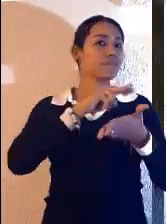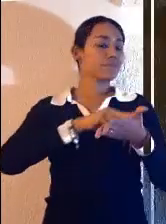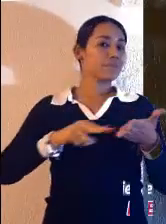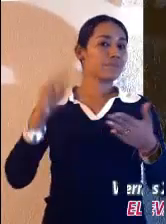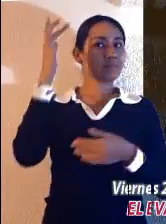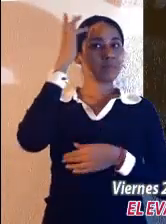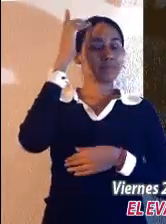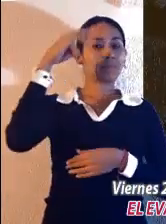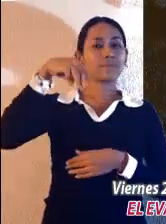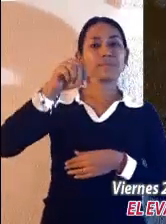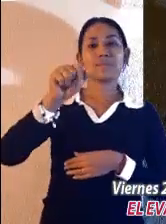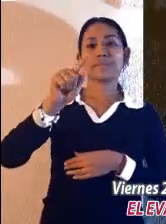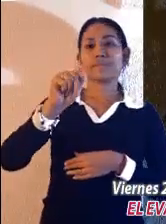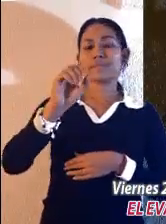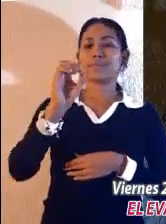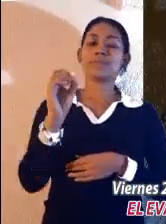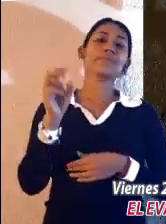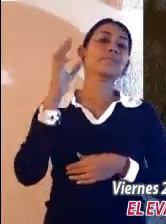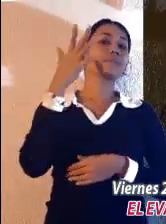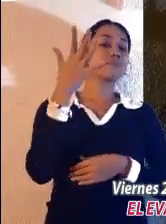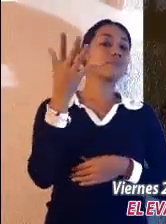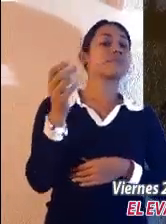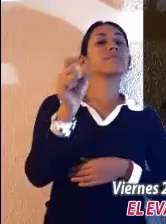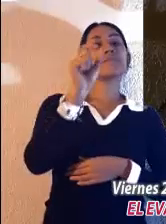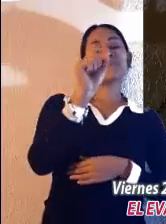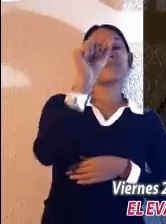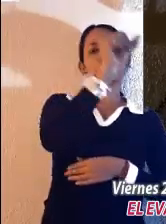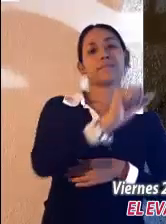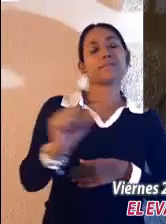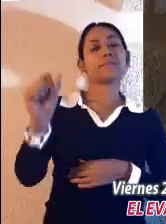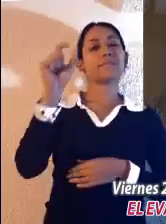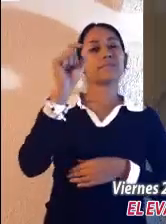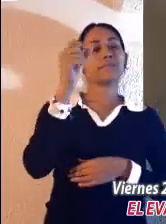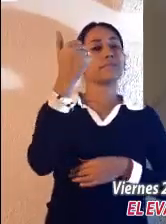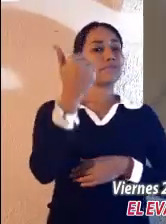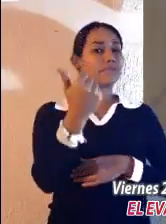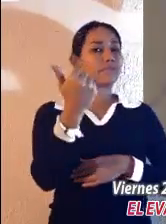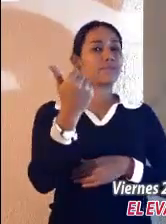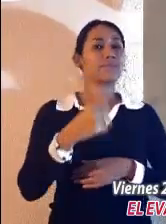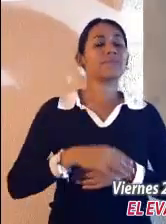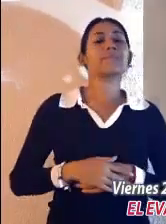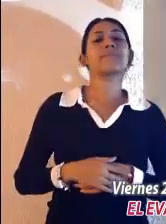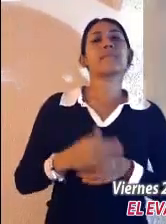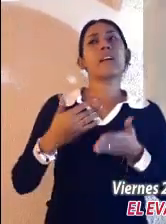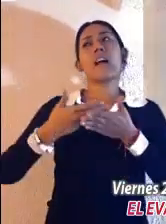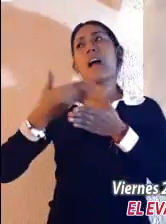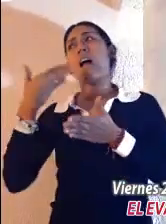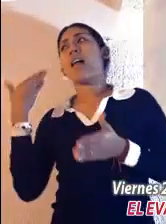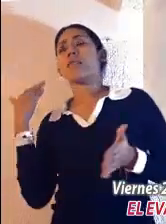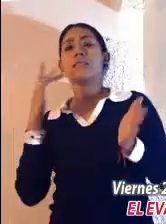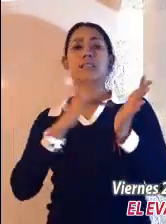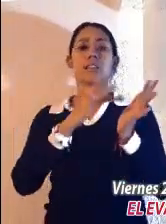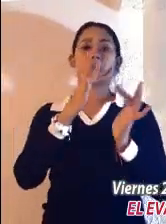5, 20 al 26. En aquel tiempo, Jesús dijo a sus discípulos, les